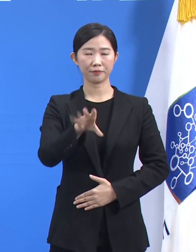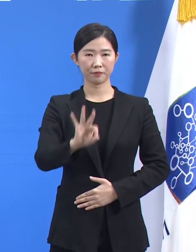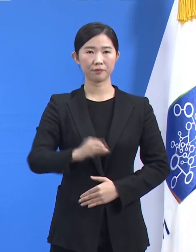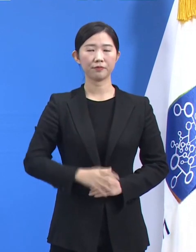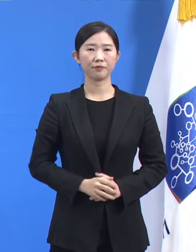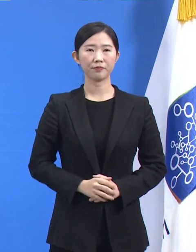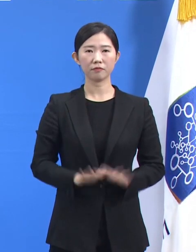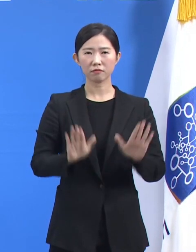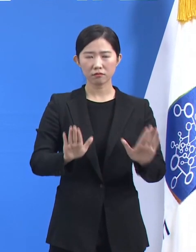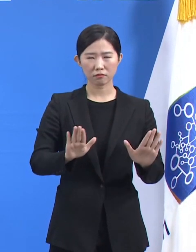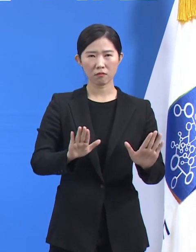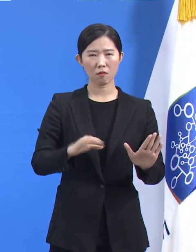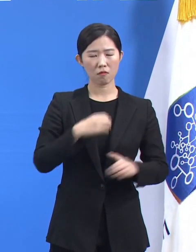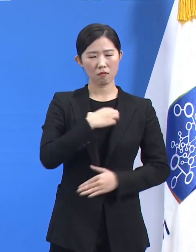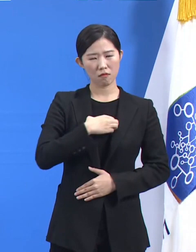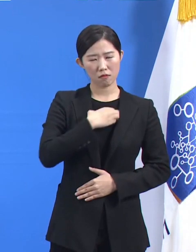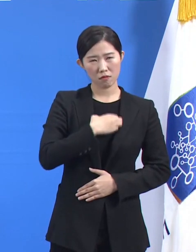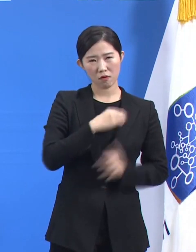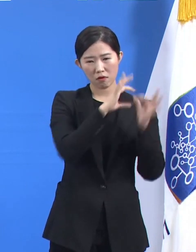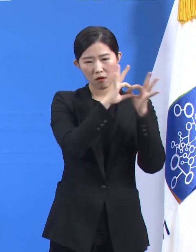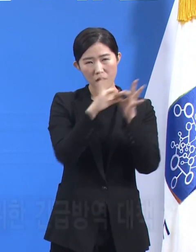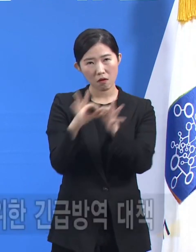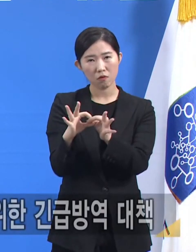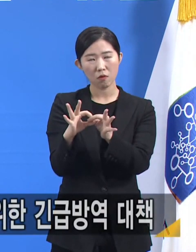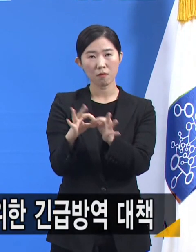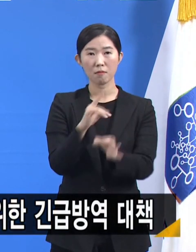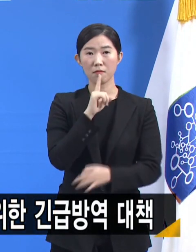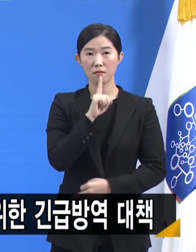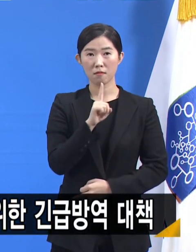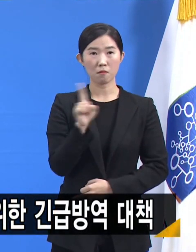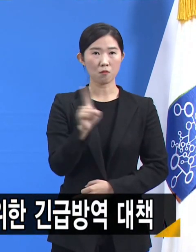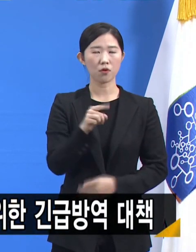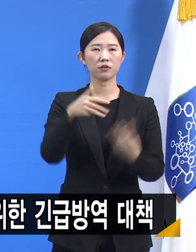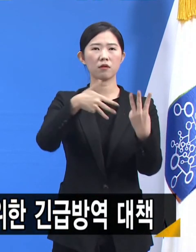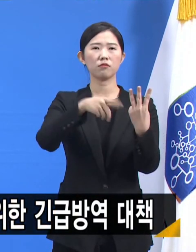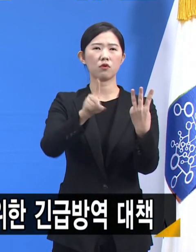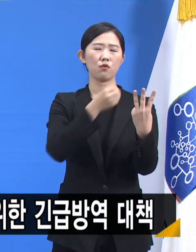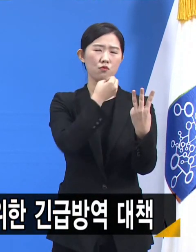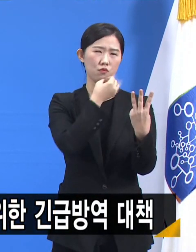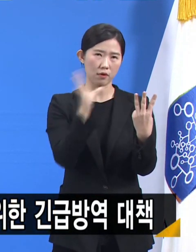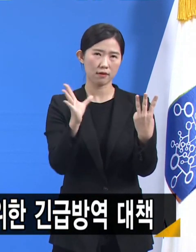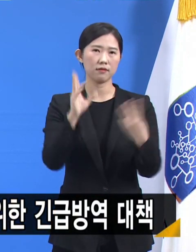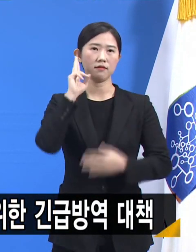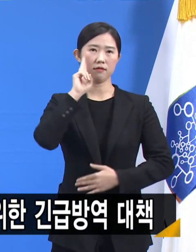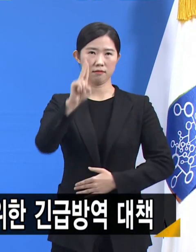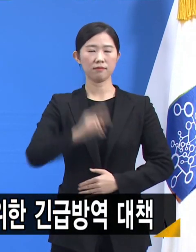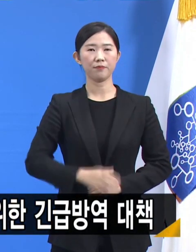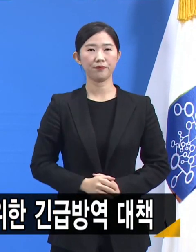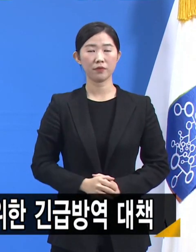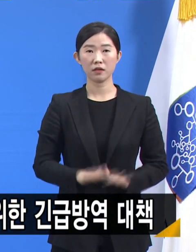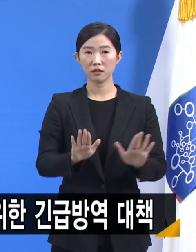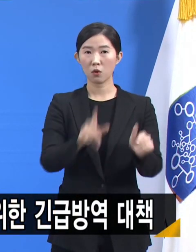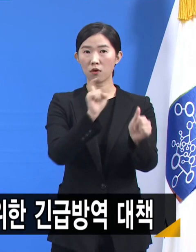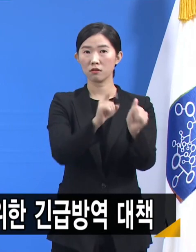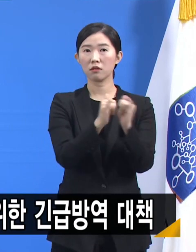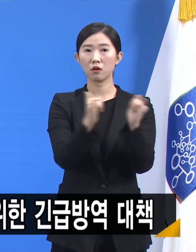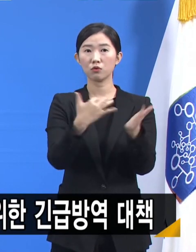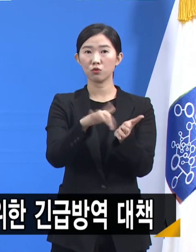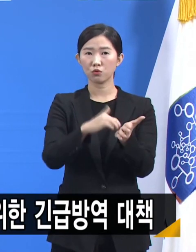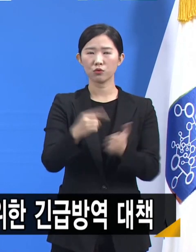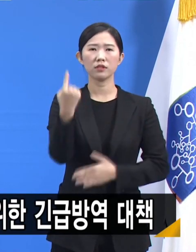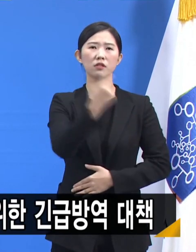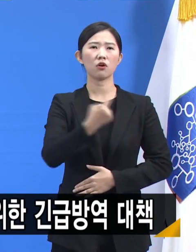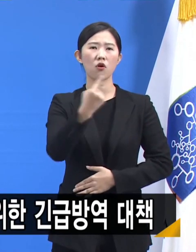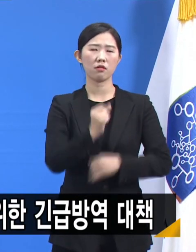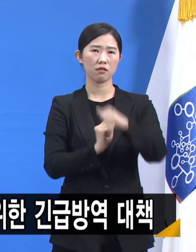우려해왔던 코로나19 3차 대유행이 본격화됐습니다. 확진자 수가 1천 명을